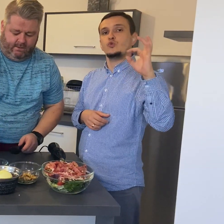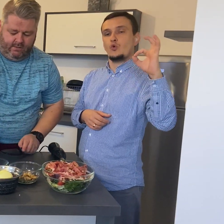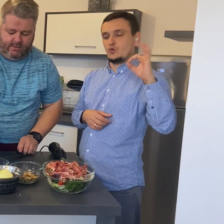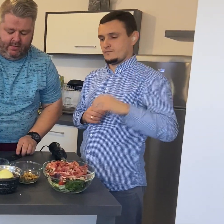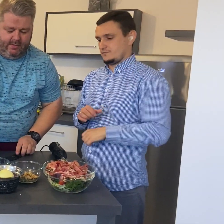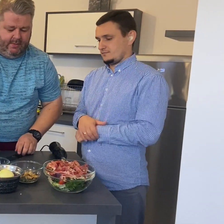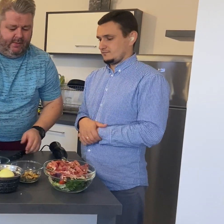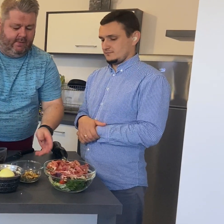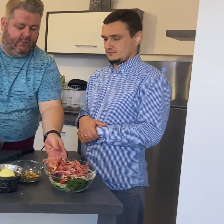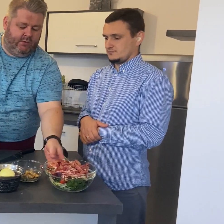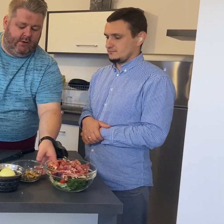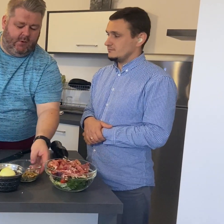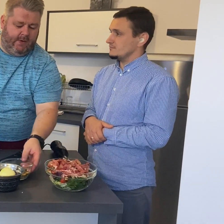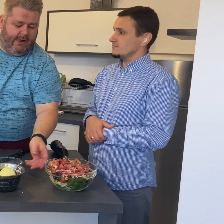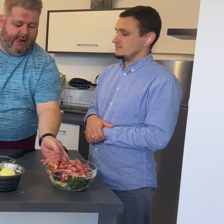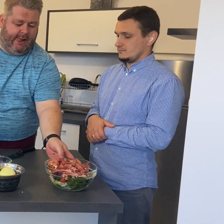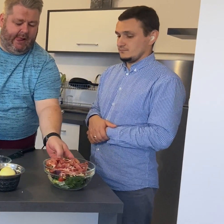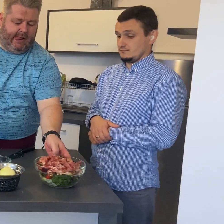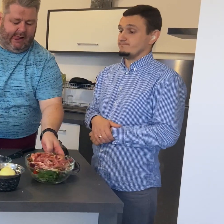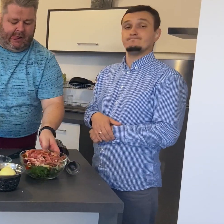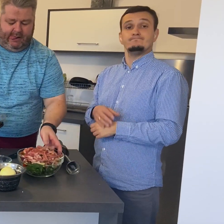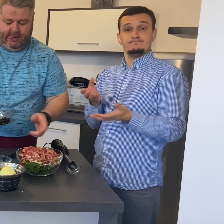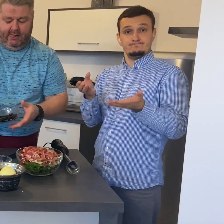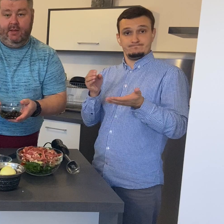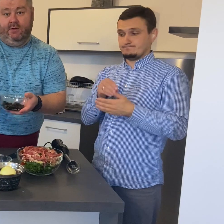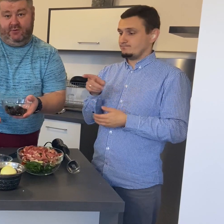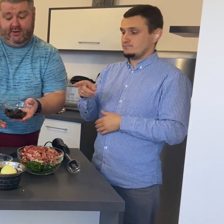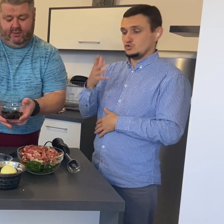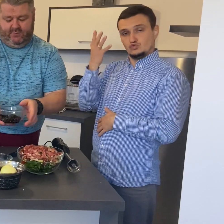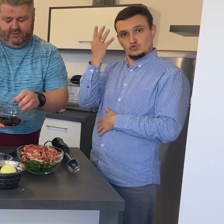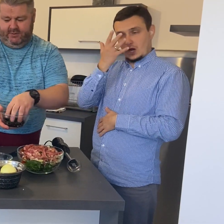do tego czarne oliwki